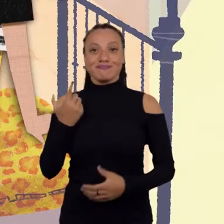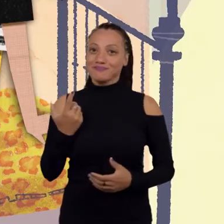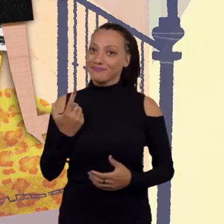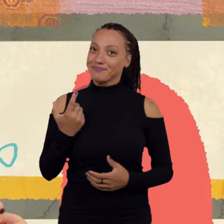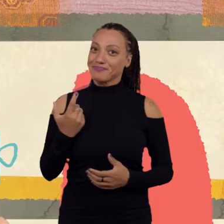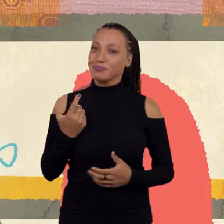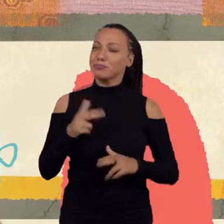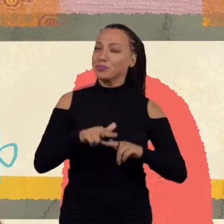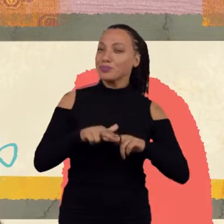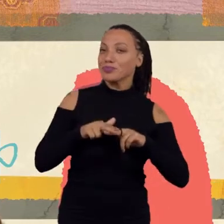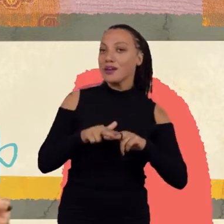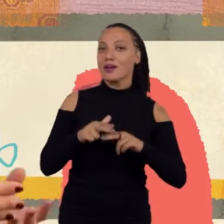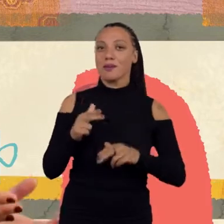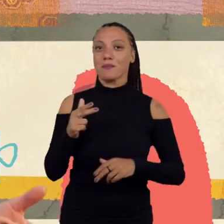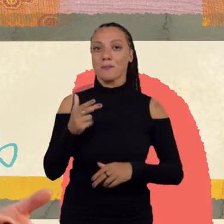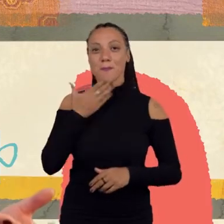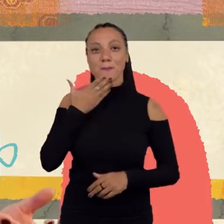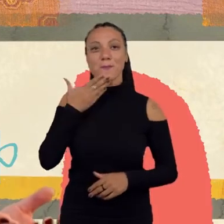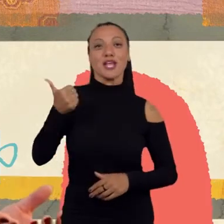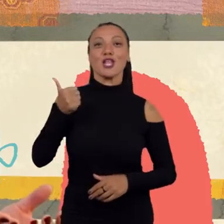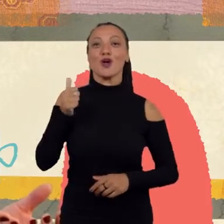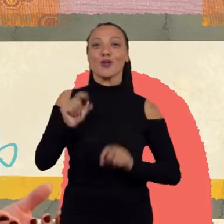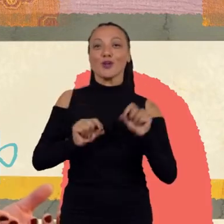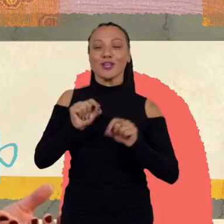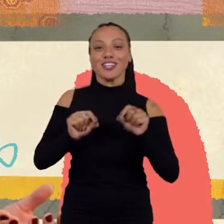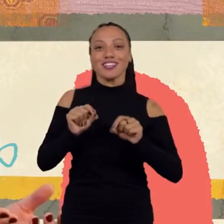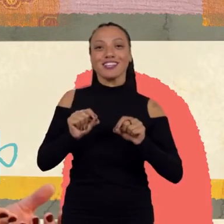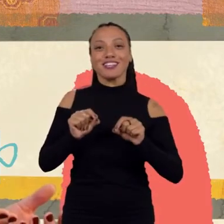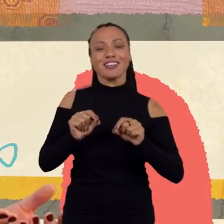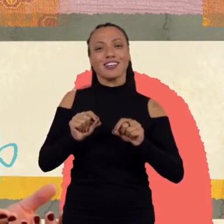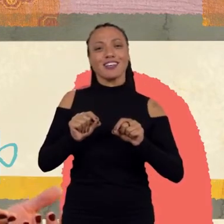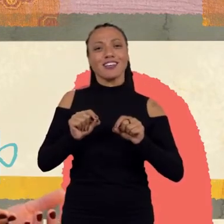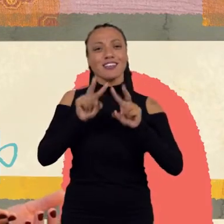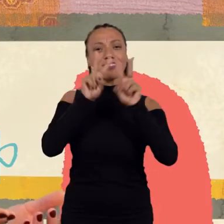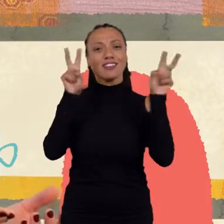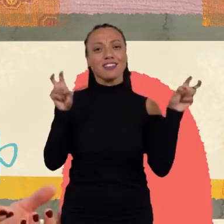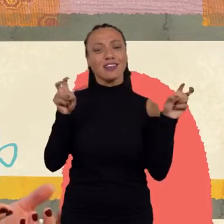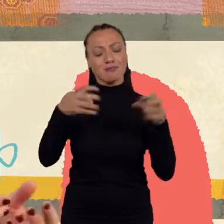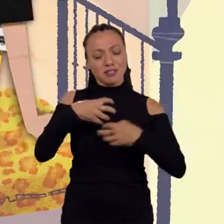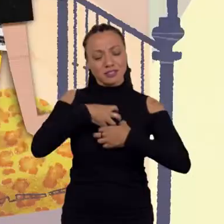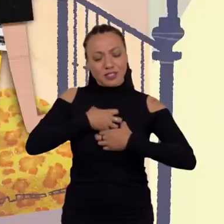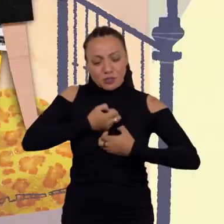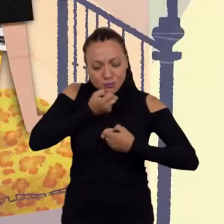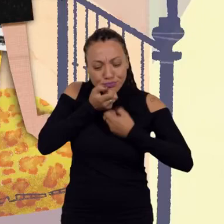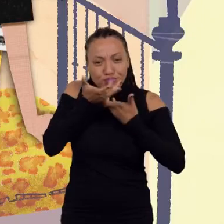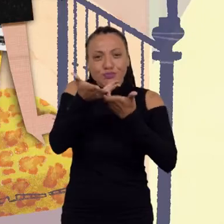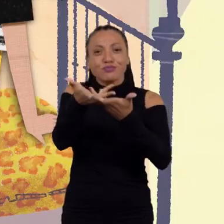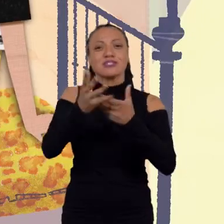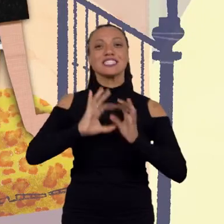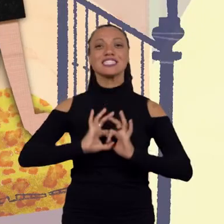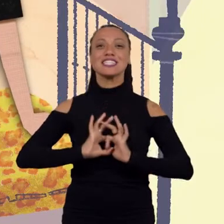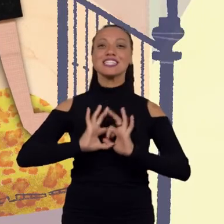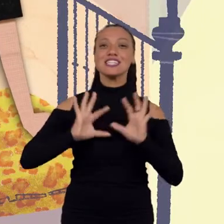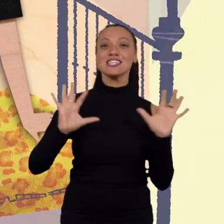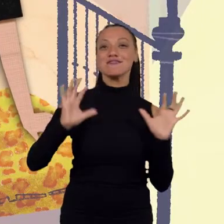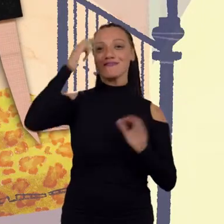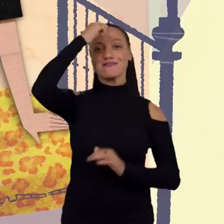se você pudesse ter liberdade de falar o que você sente, aquilo que você é? É. Então, a